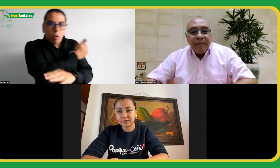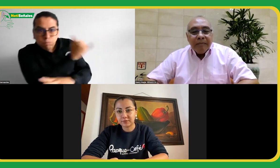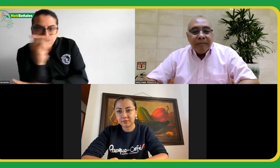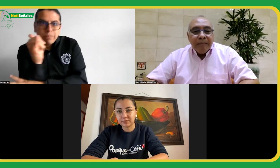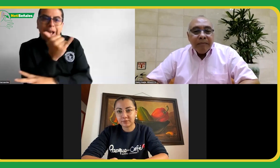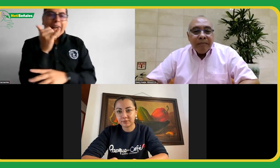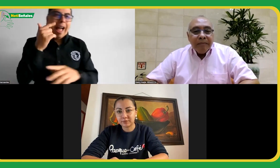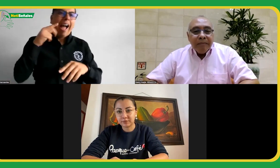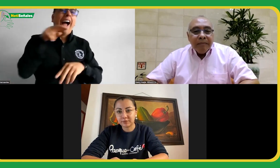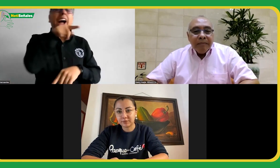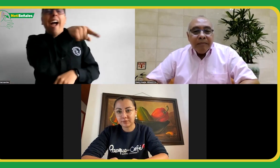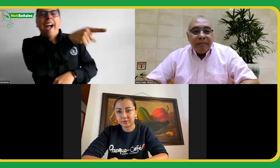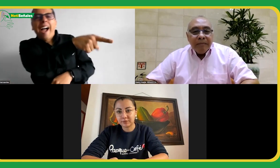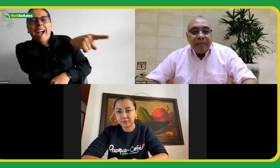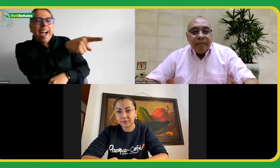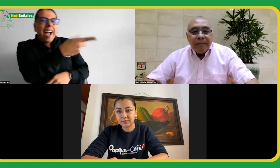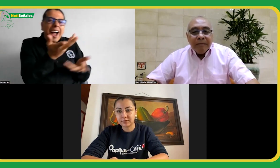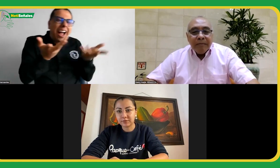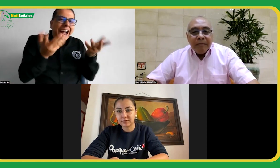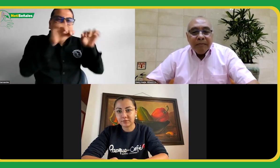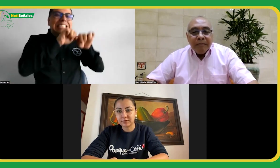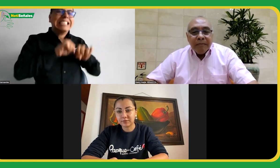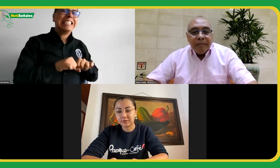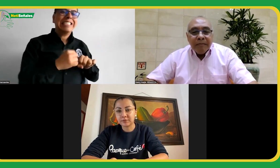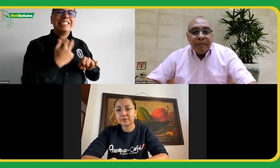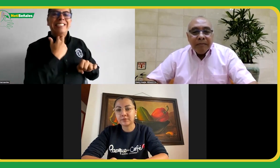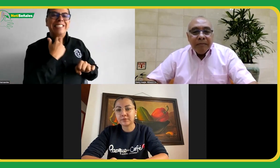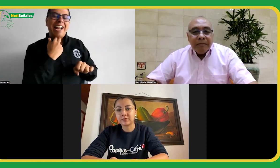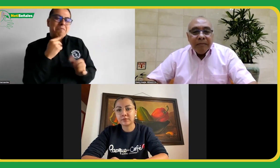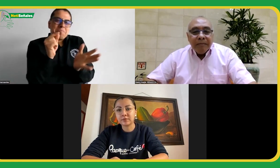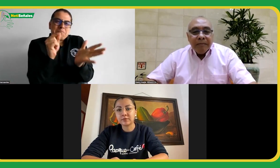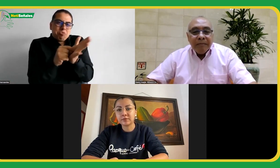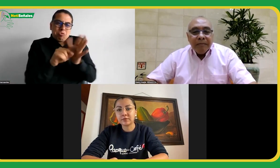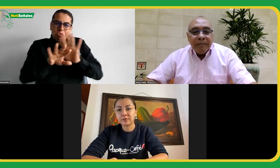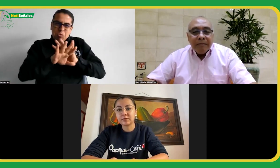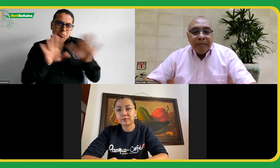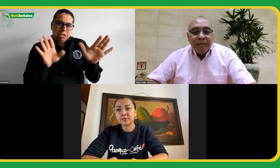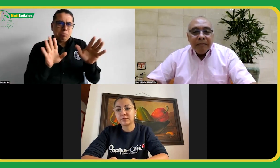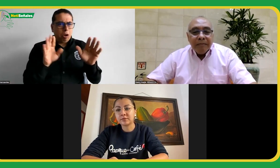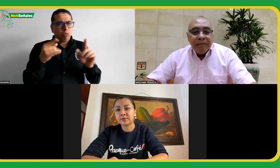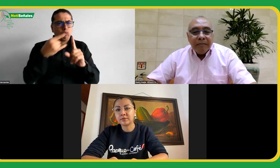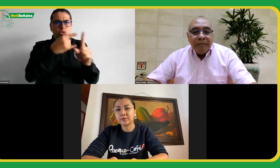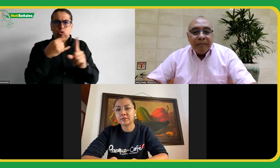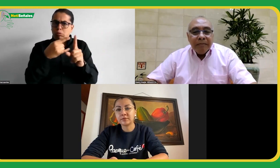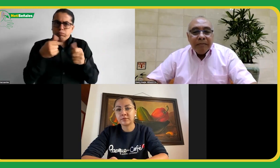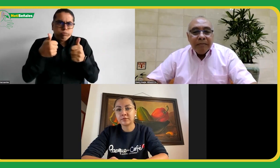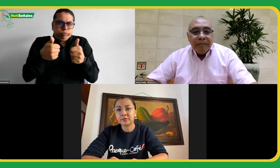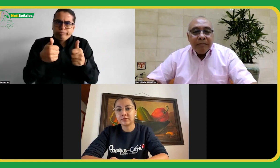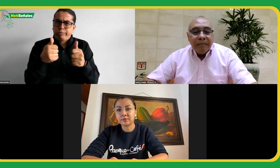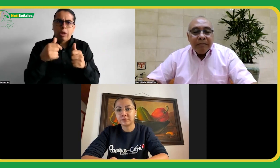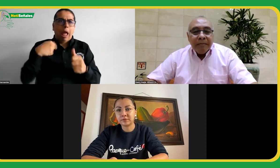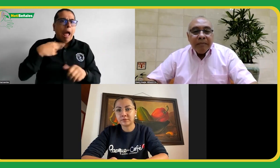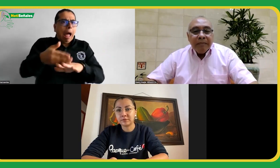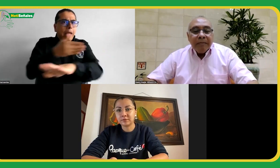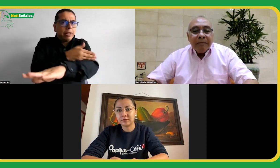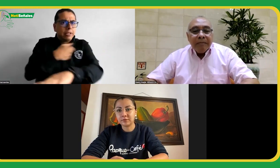sordas del auditorio volteaban a ver lo mismo y para nosotros era extraño, ya que no podíamos saber qué era lo que ocurría más allá de la cámara,